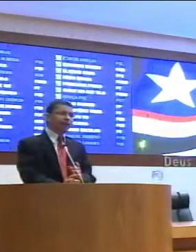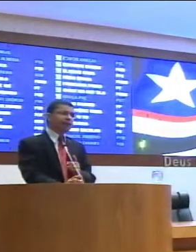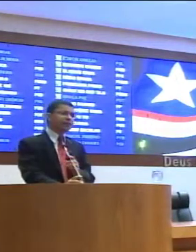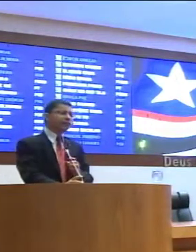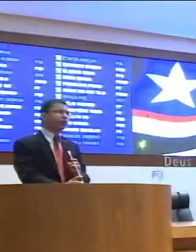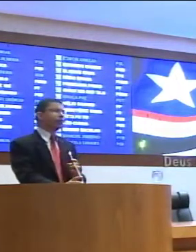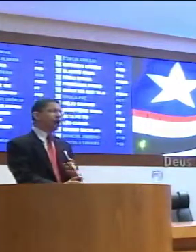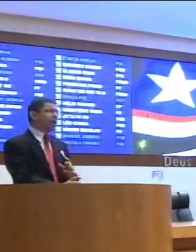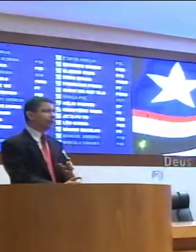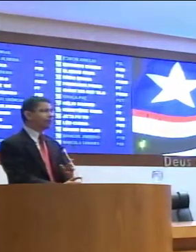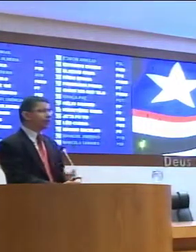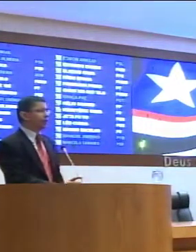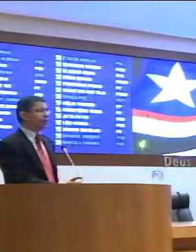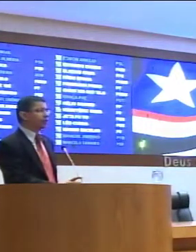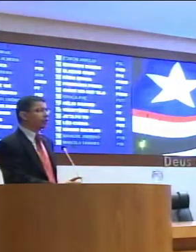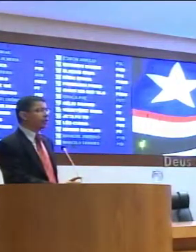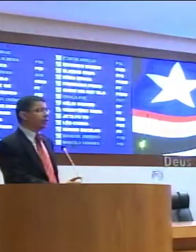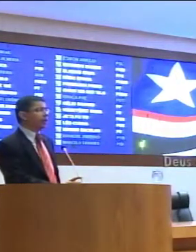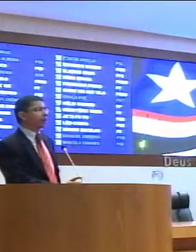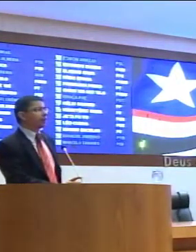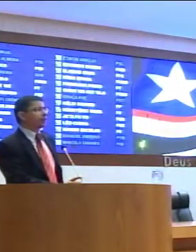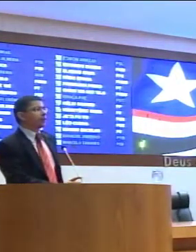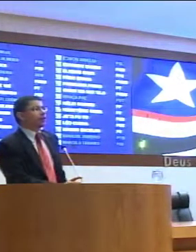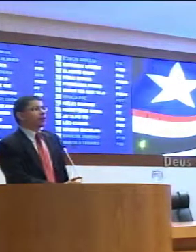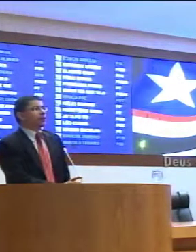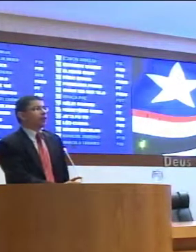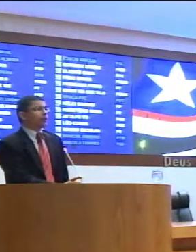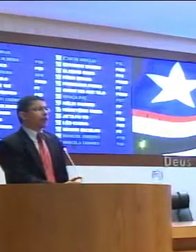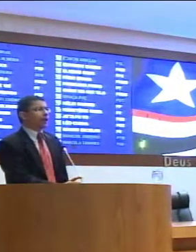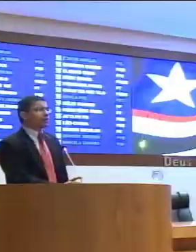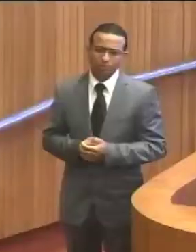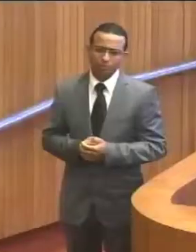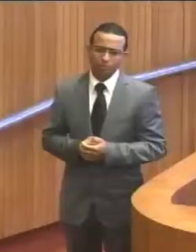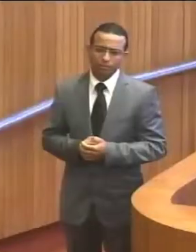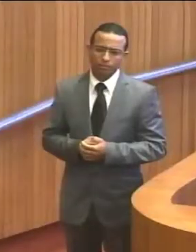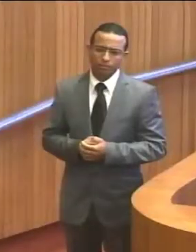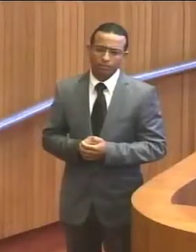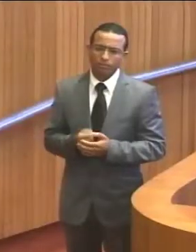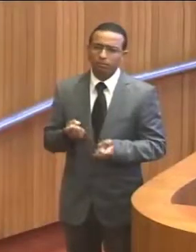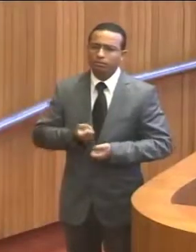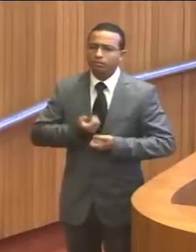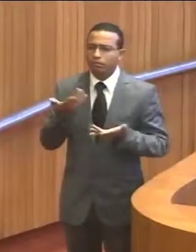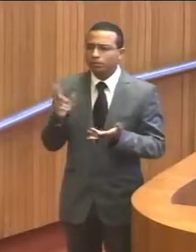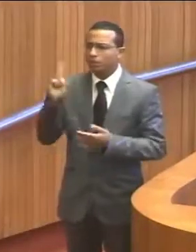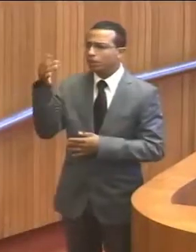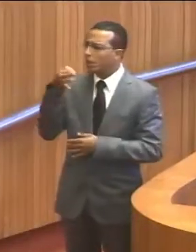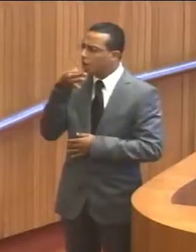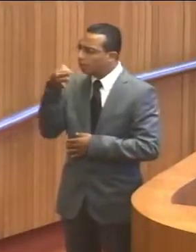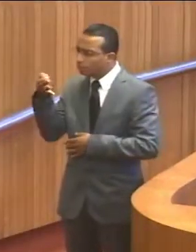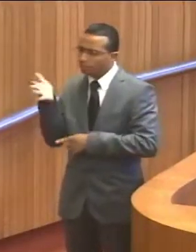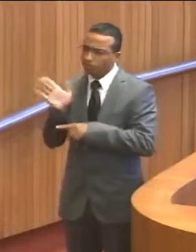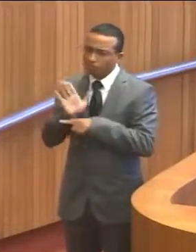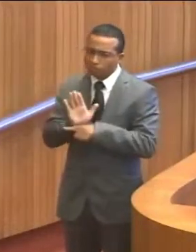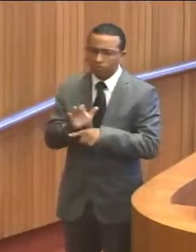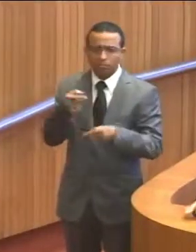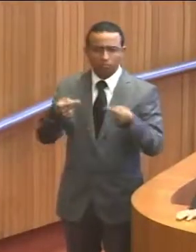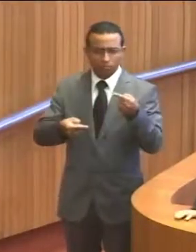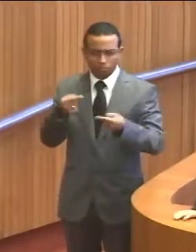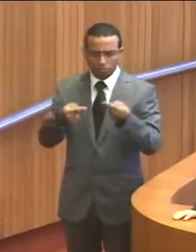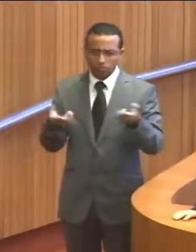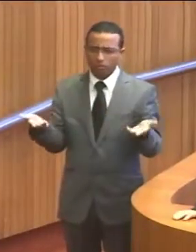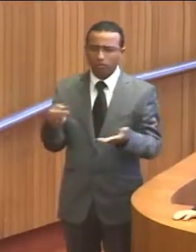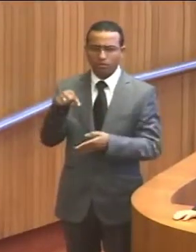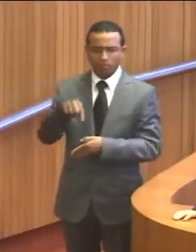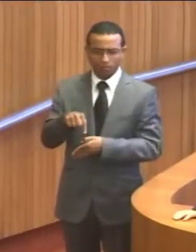Em segundo lugar, eu queria trazer um comentário, uma colaboração para essa discussão que está